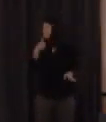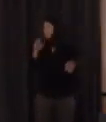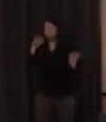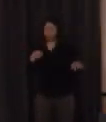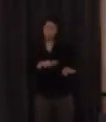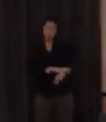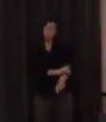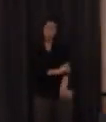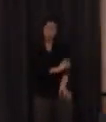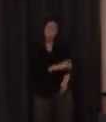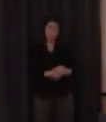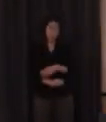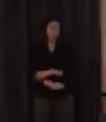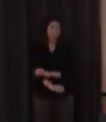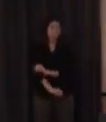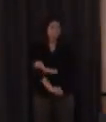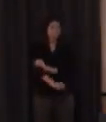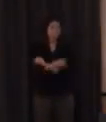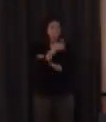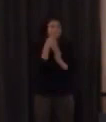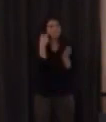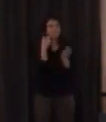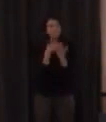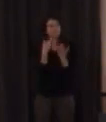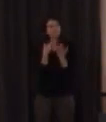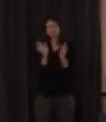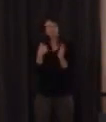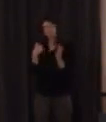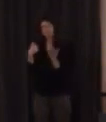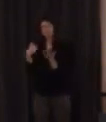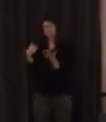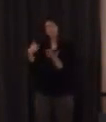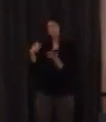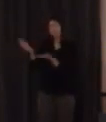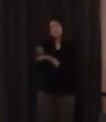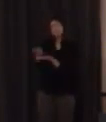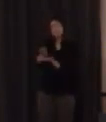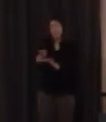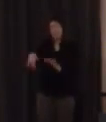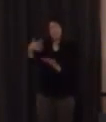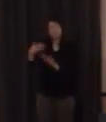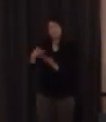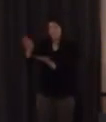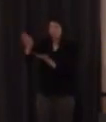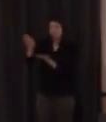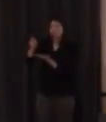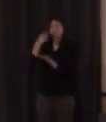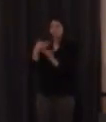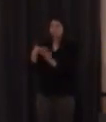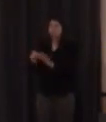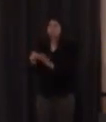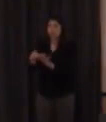esto también las pruebas que yo tengo son pruebas de no muy larga duración